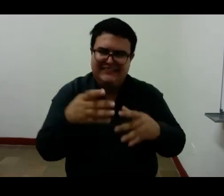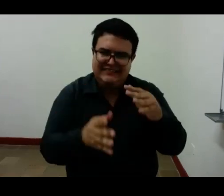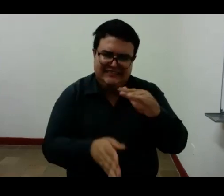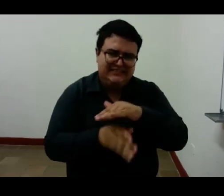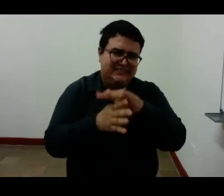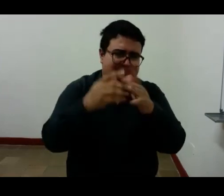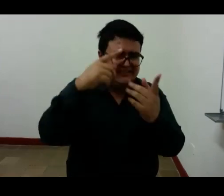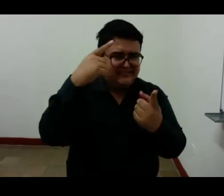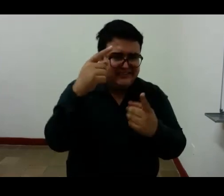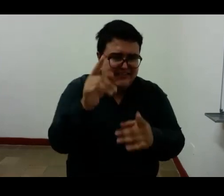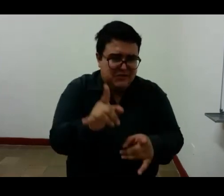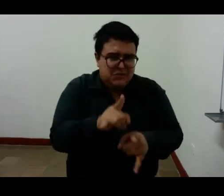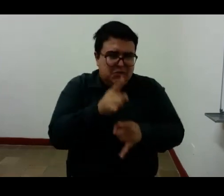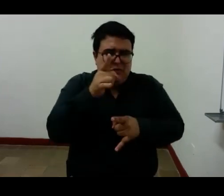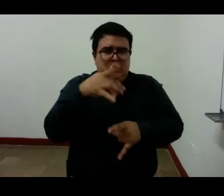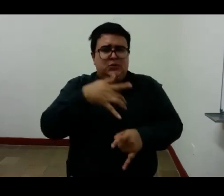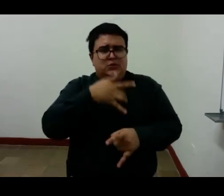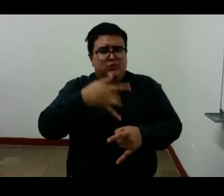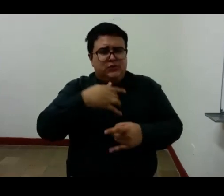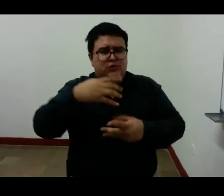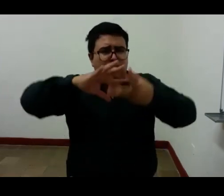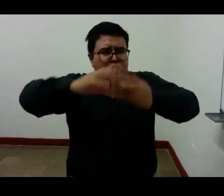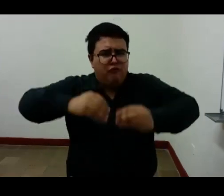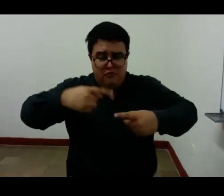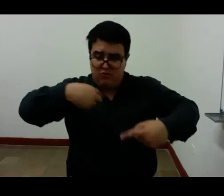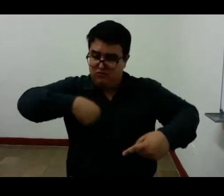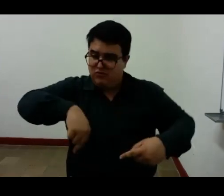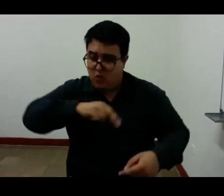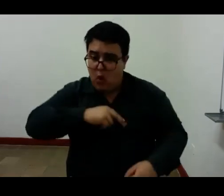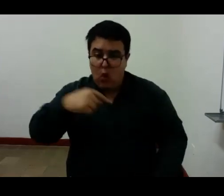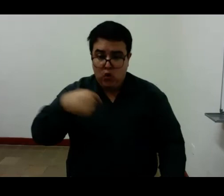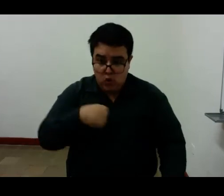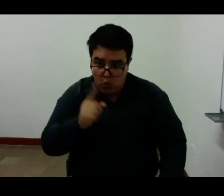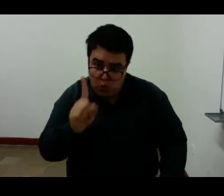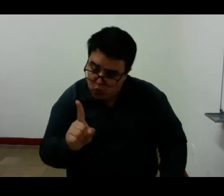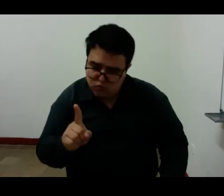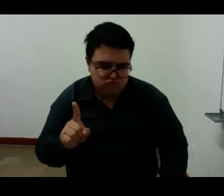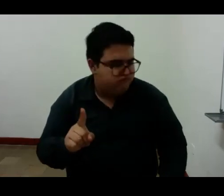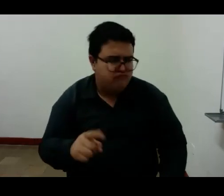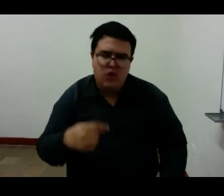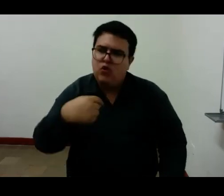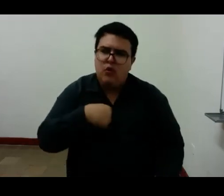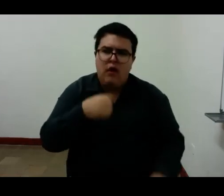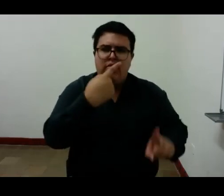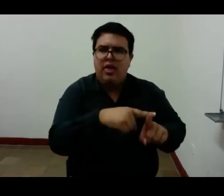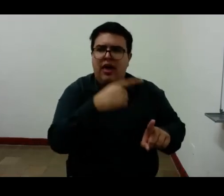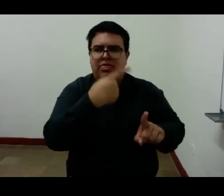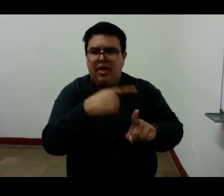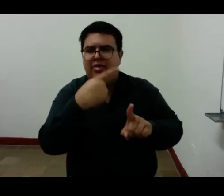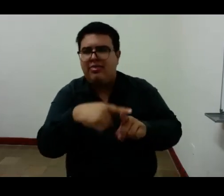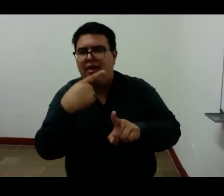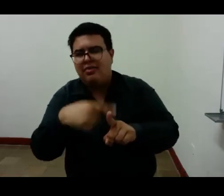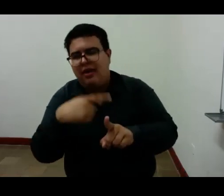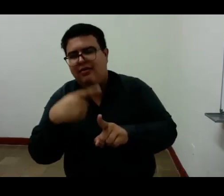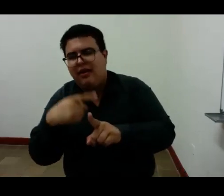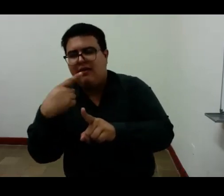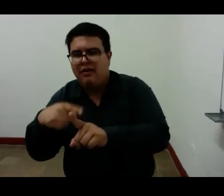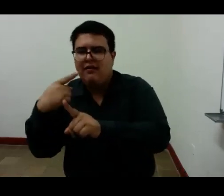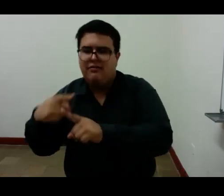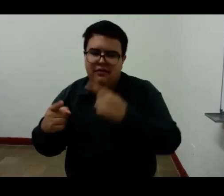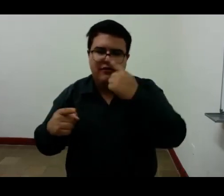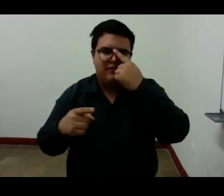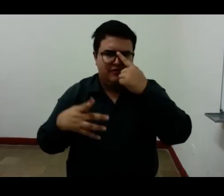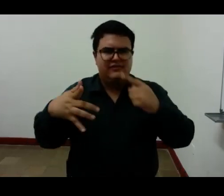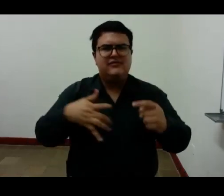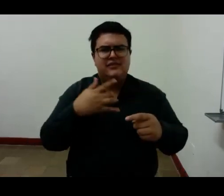quizás no estamos hechos para un solo yo prejuicio de la unidad toda cosa